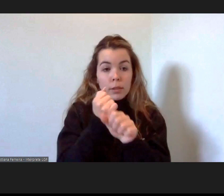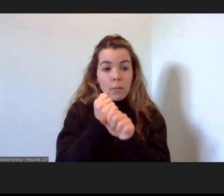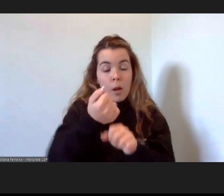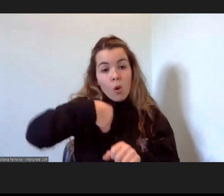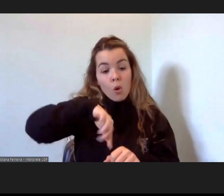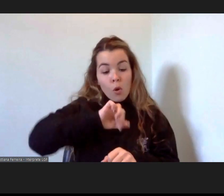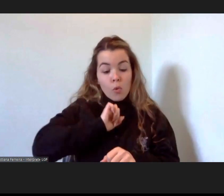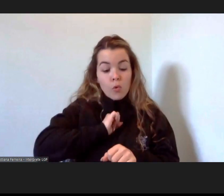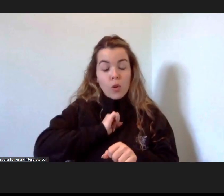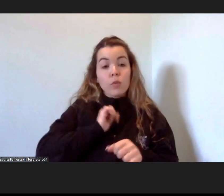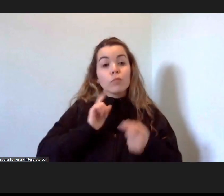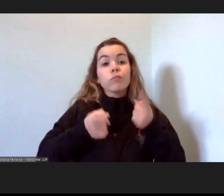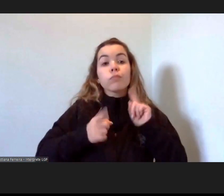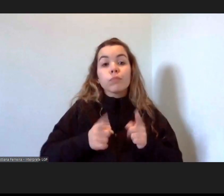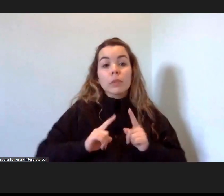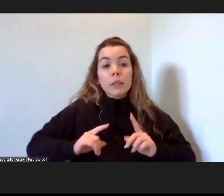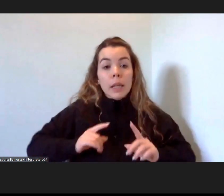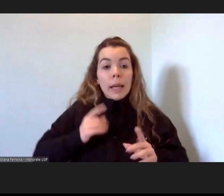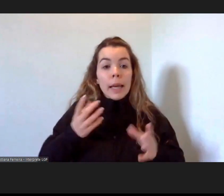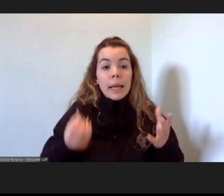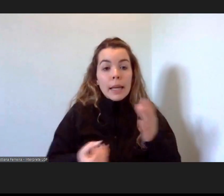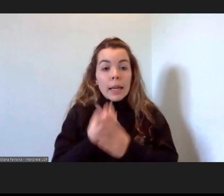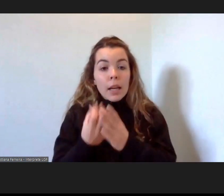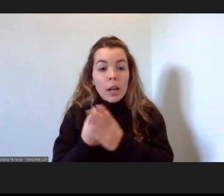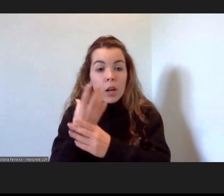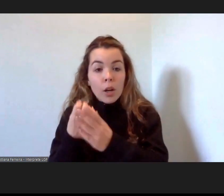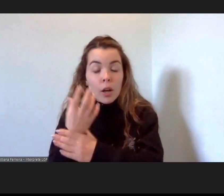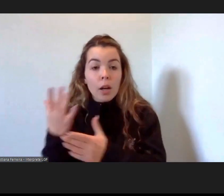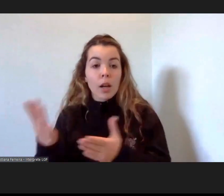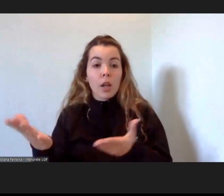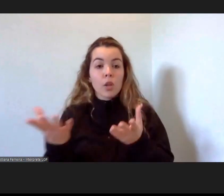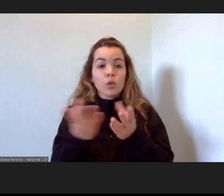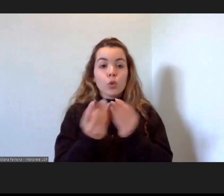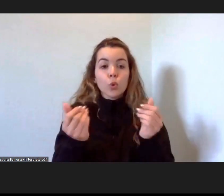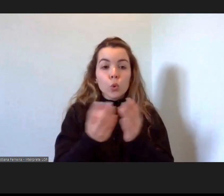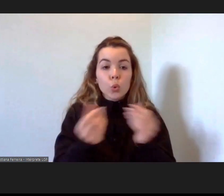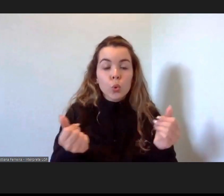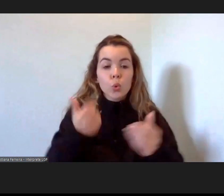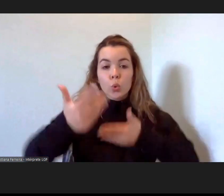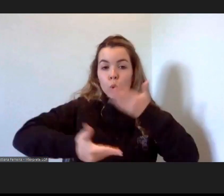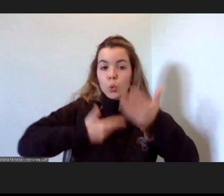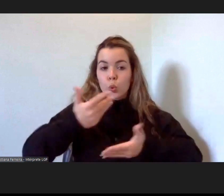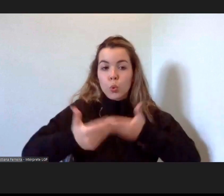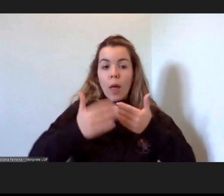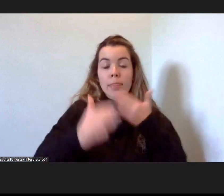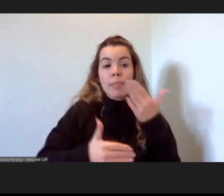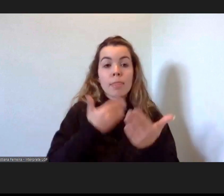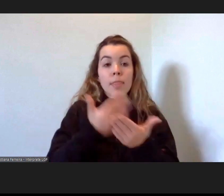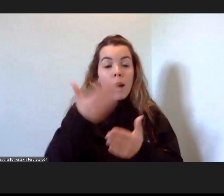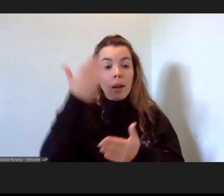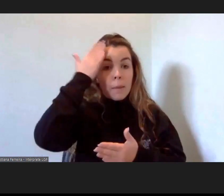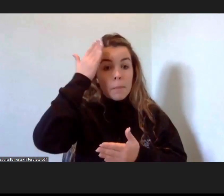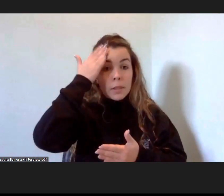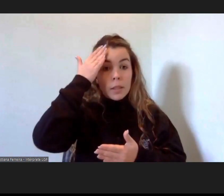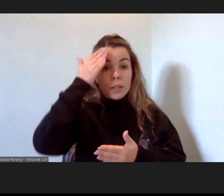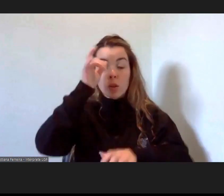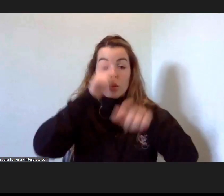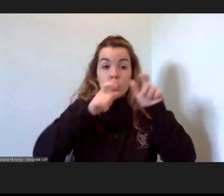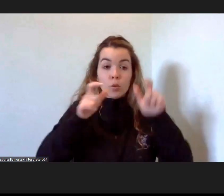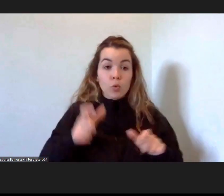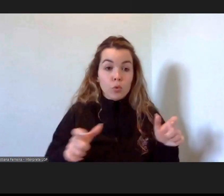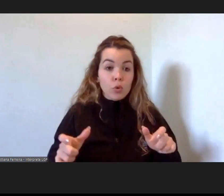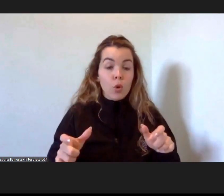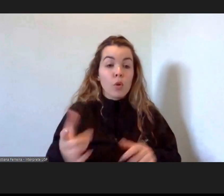elaboração de recursos didáticos que promovam a capacitação, não só dos nossos destinatários, mas também a